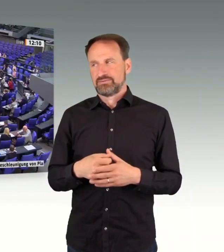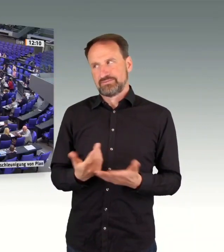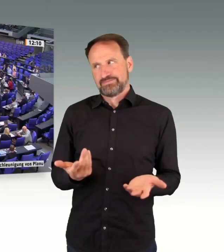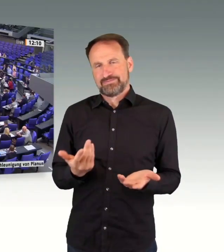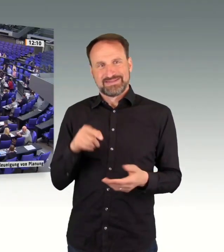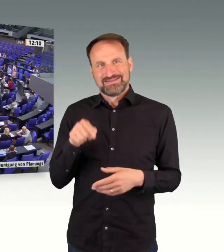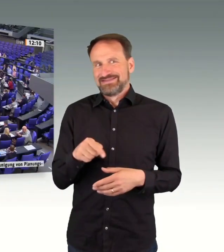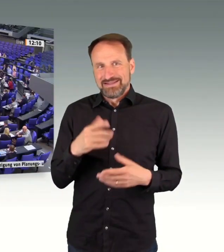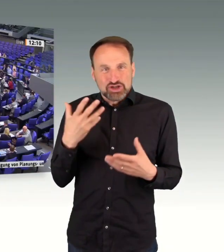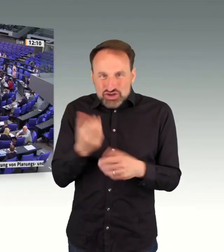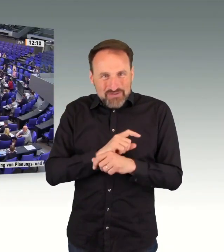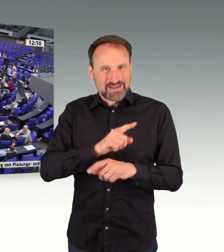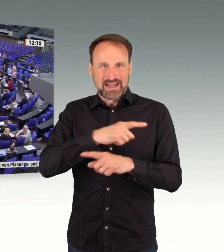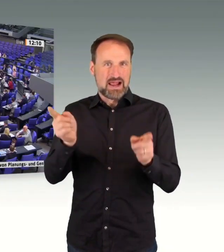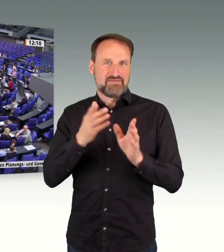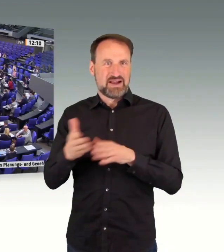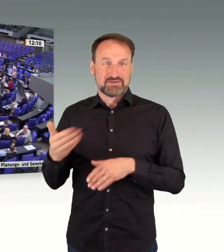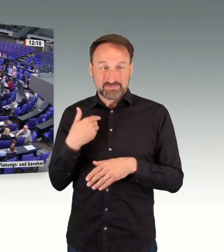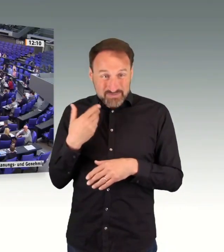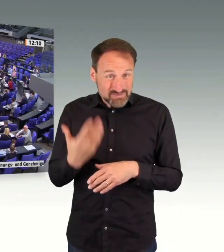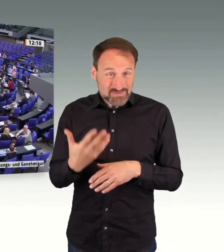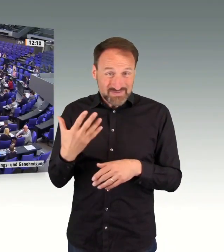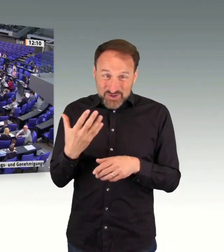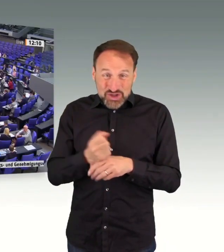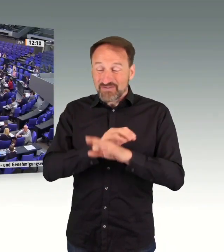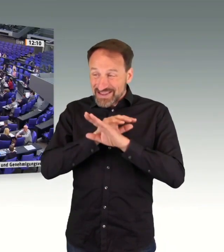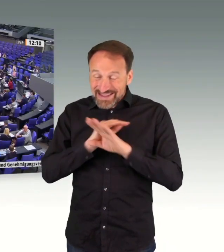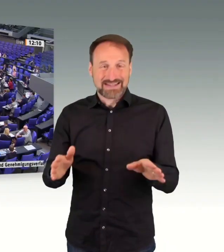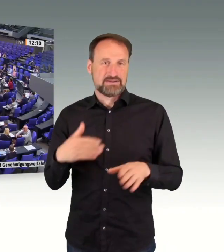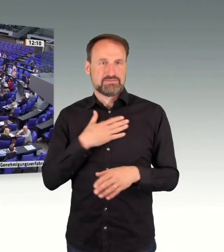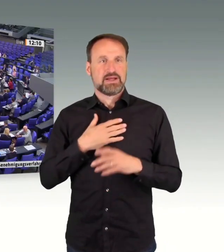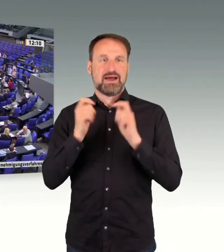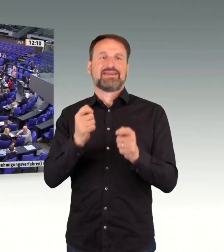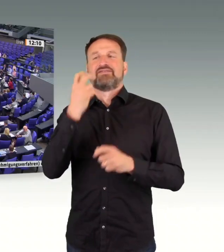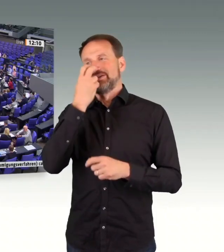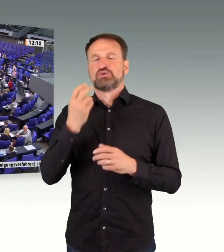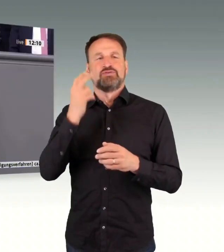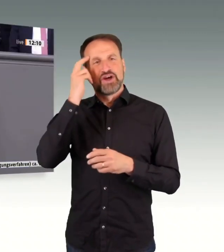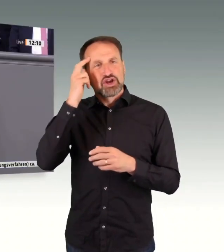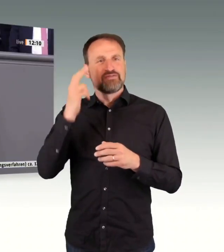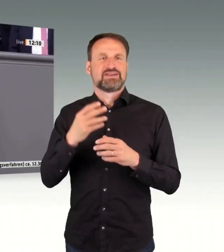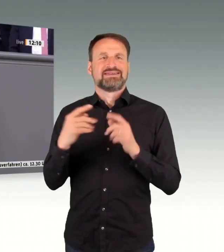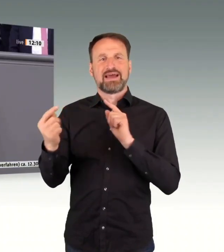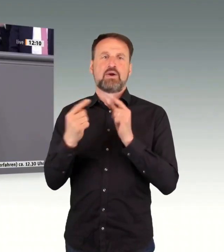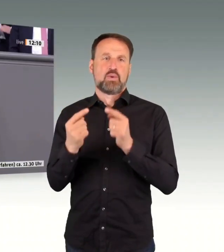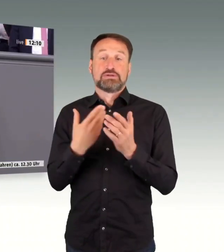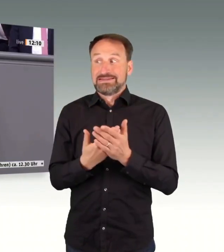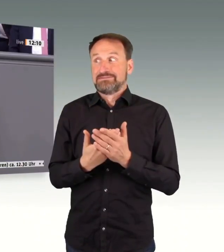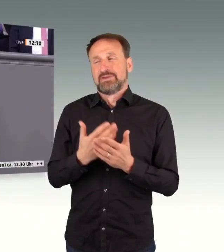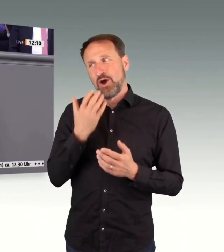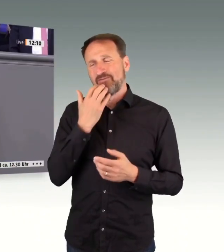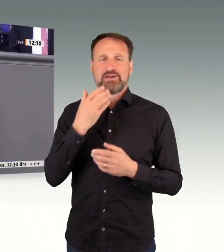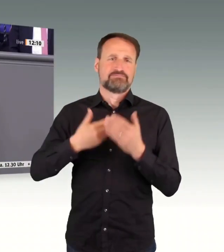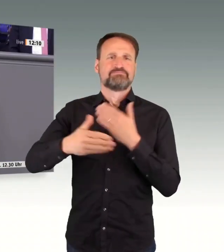das ist und bleibt ein Dauerbrenner. Und werter Kollege Hallmann, Sie haben eben gesagt, dass Sie Sorge haben, dass wir die Ziele im Koalitionsvertrag der Ampeln nicht